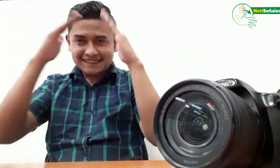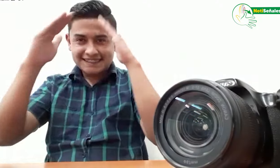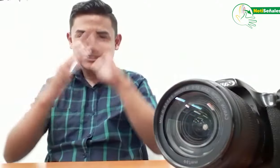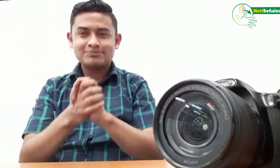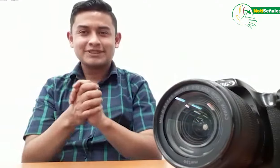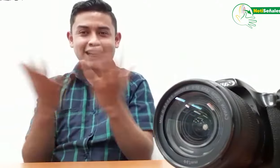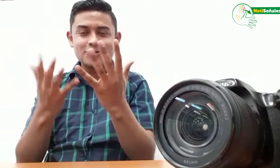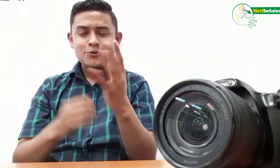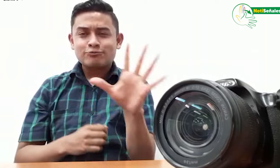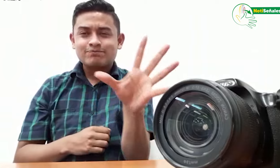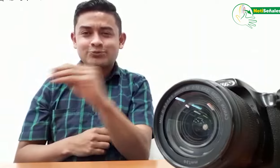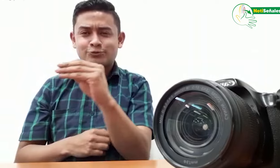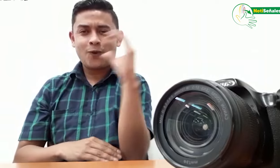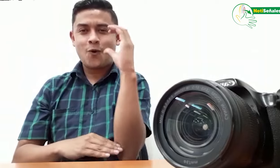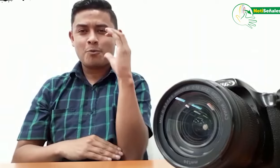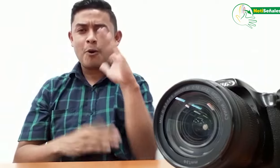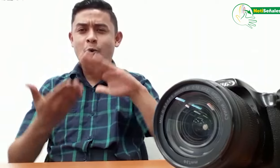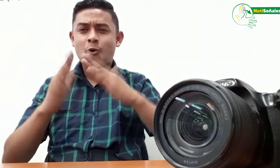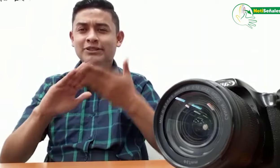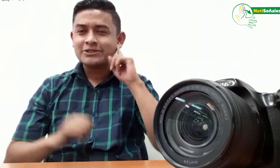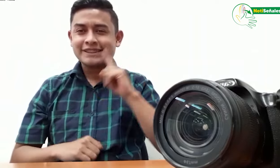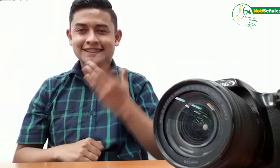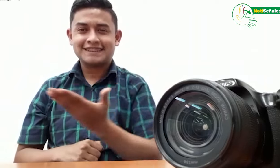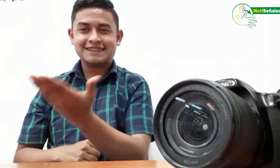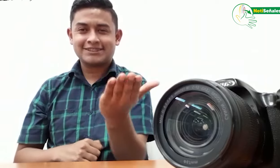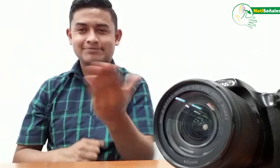Un cordial saludo para toda la comunidad sorda en Colombia